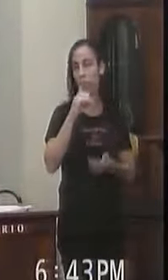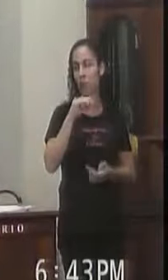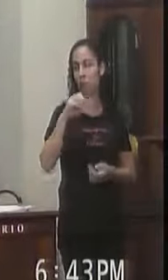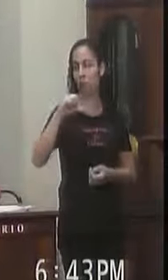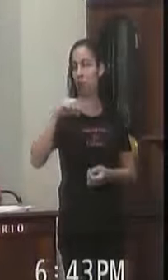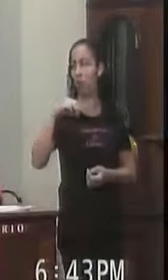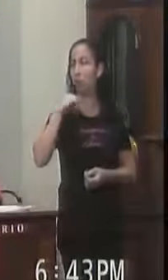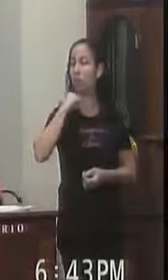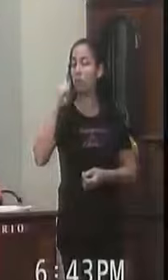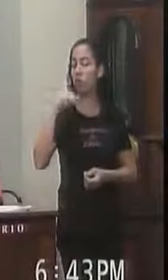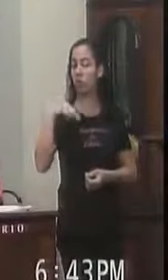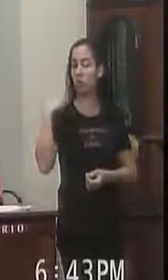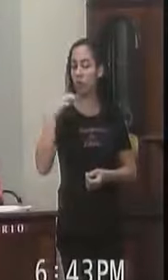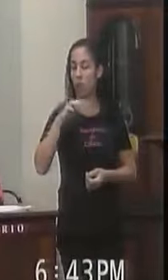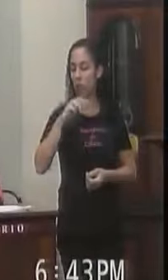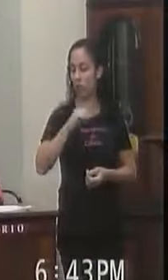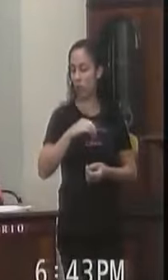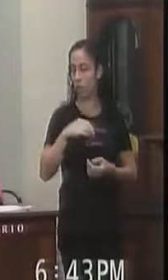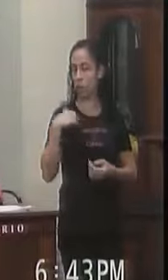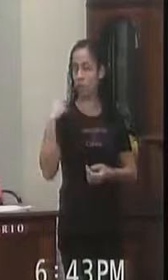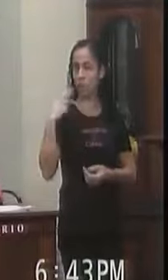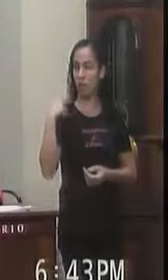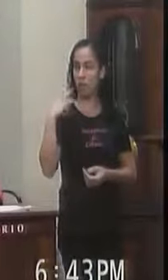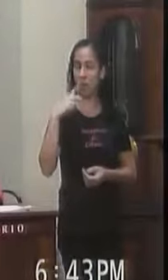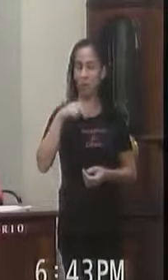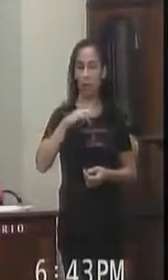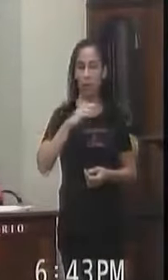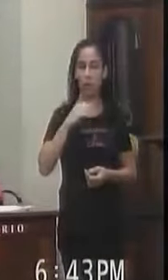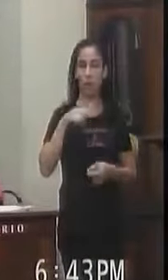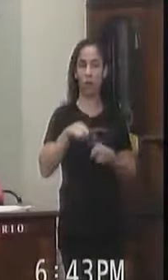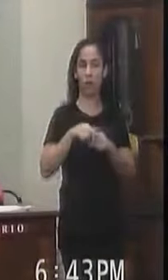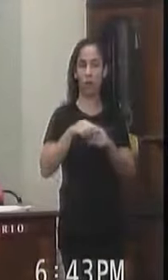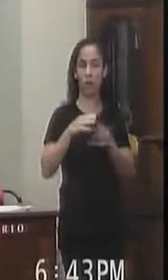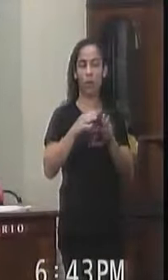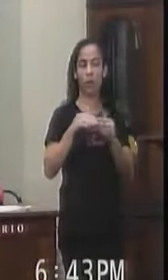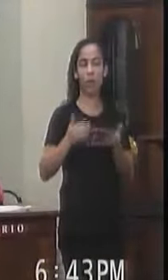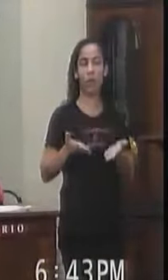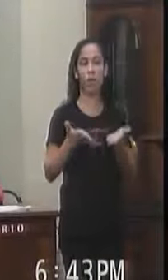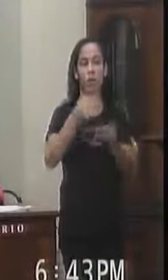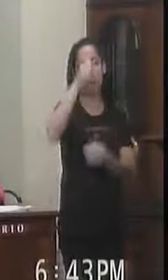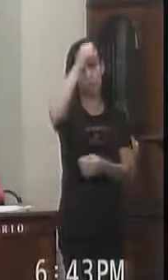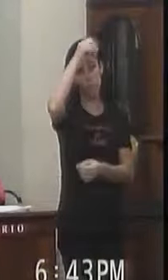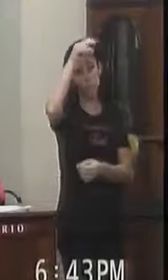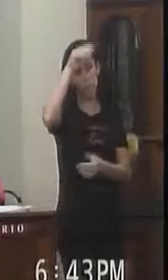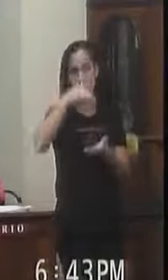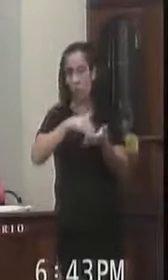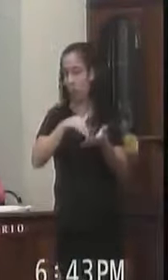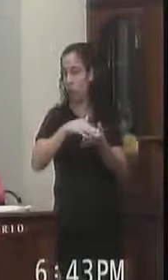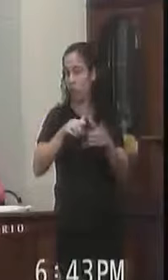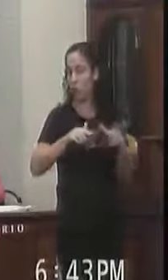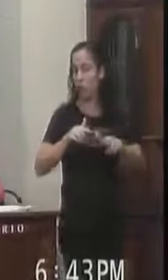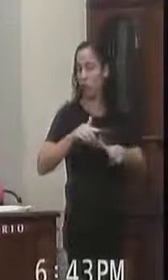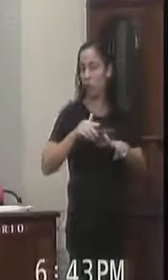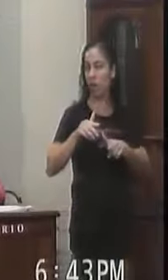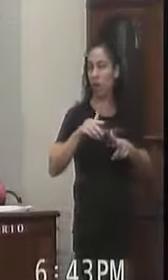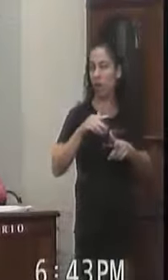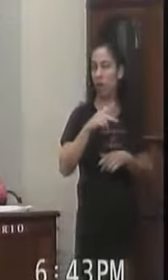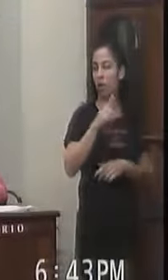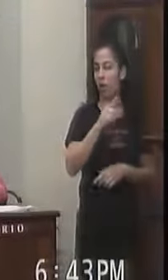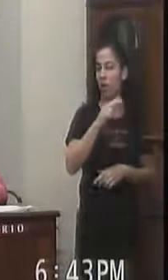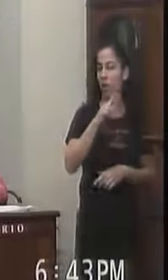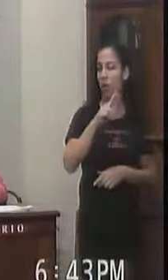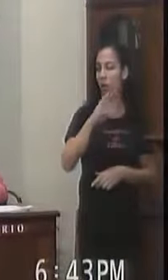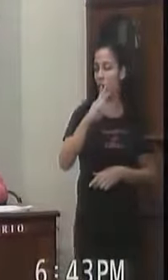abril O vereador Marquinho da Saúde O vereador Marquinho da Saúde Também indica Ao prefeito E ao secretário De serviço público A